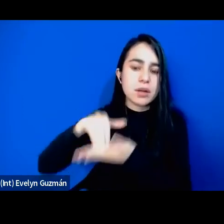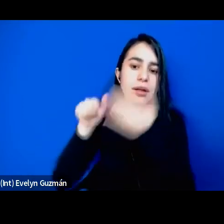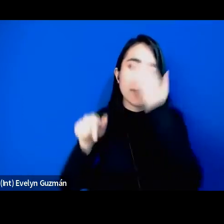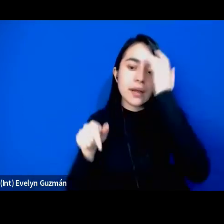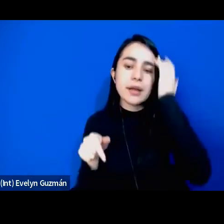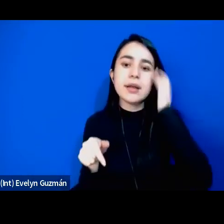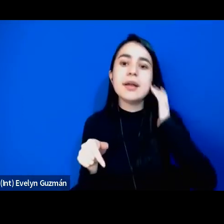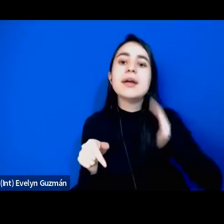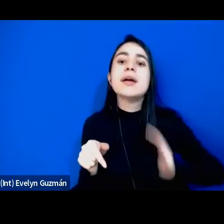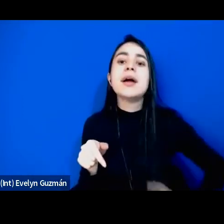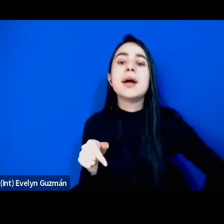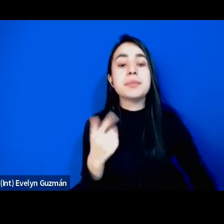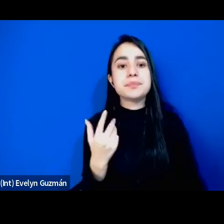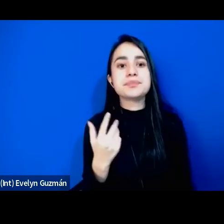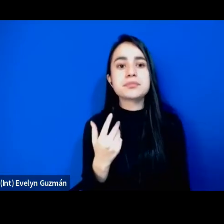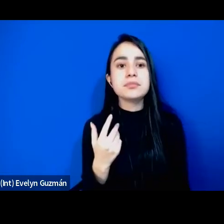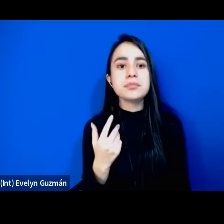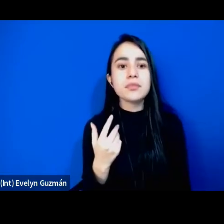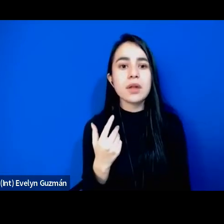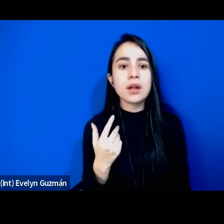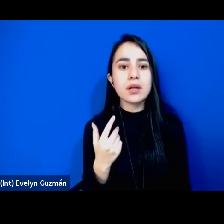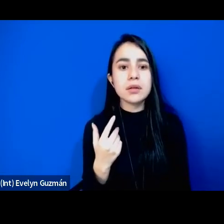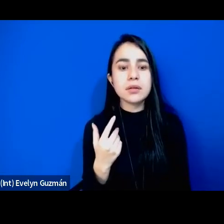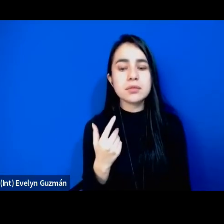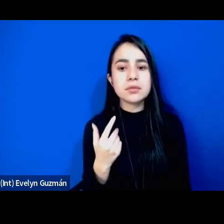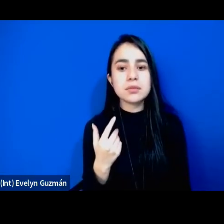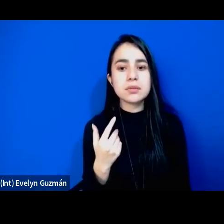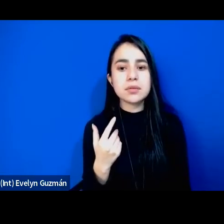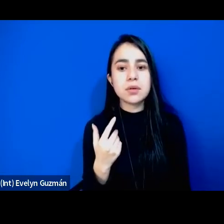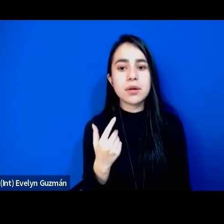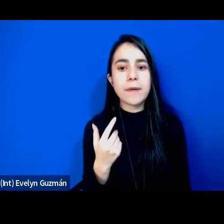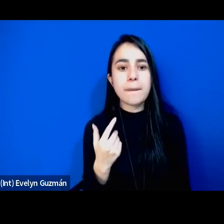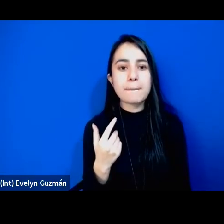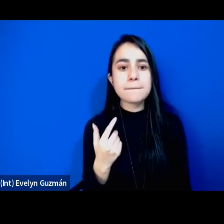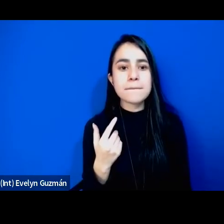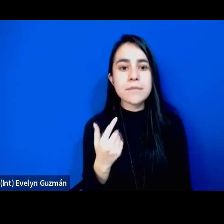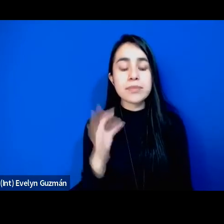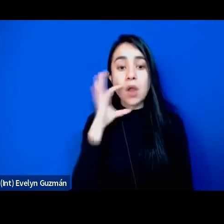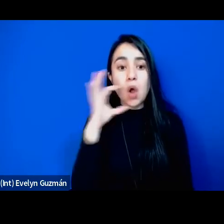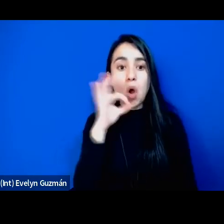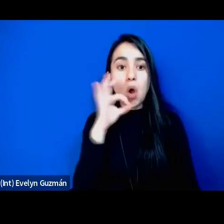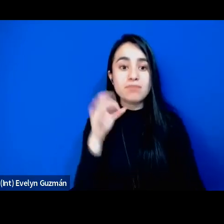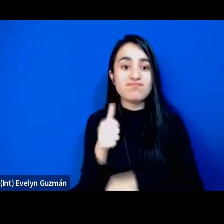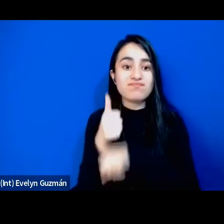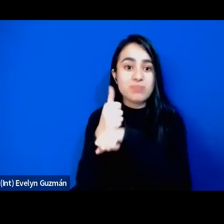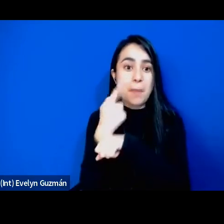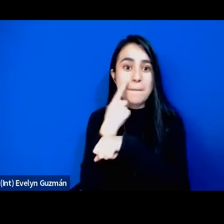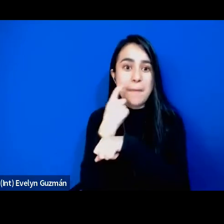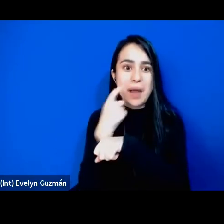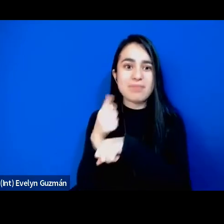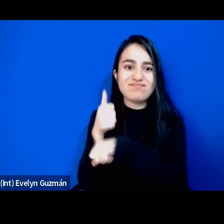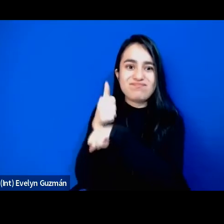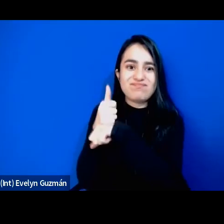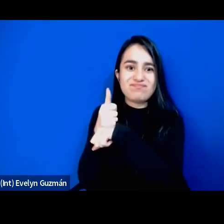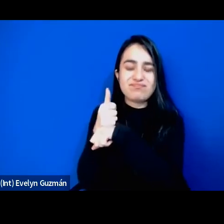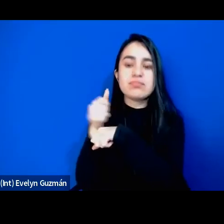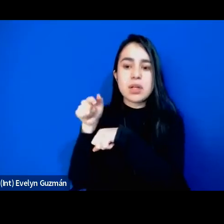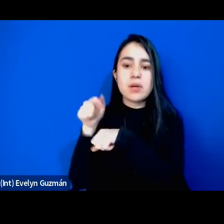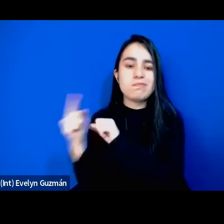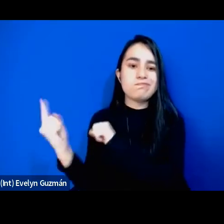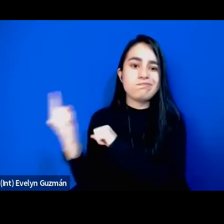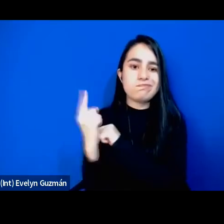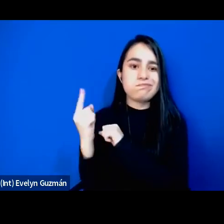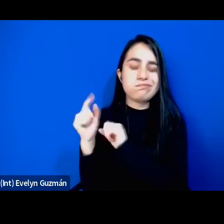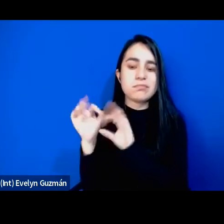sí la la transmisión patriarcal de los logros ¿no? y del la presencia del padre las